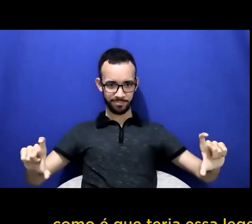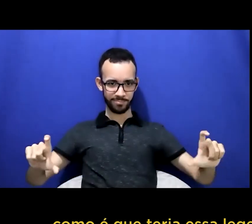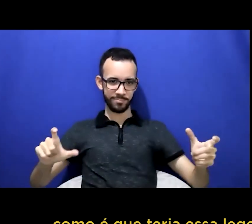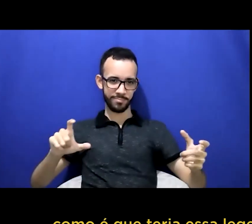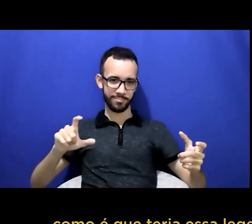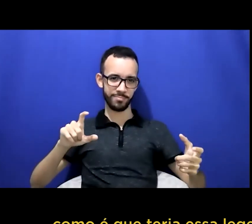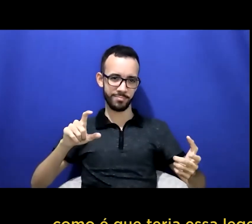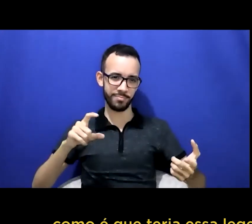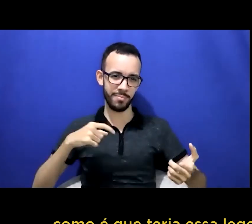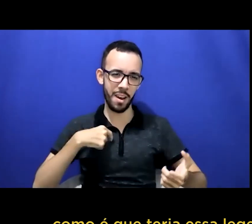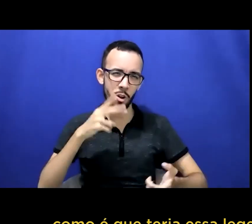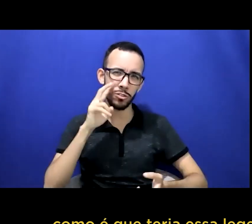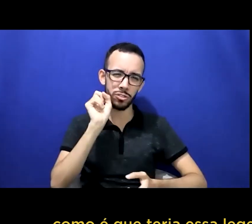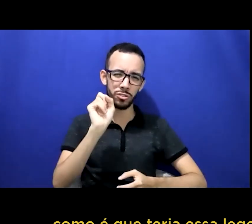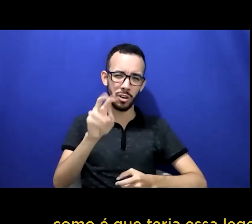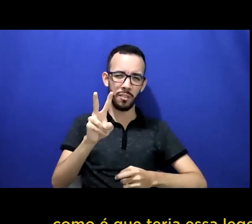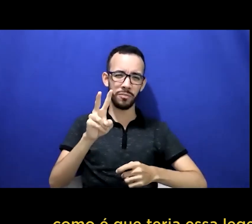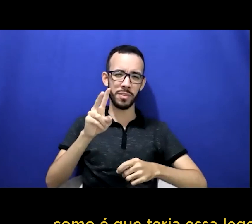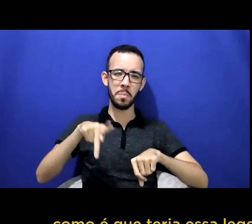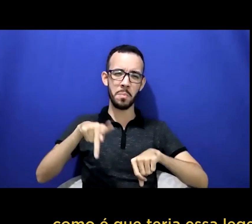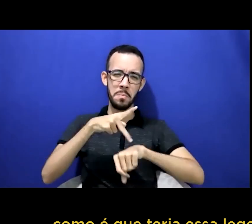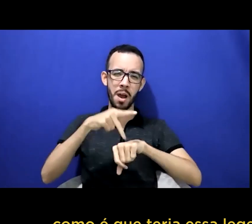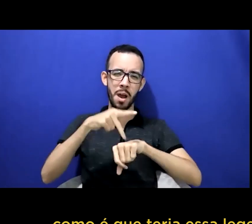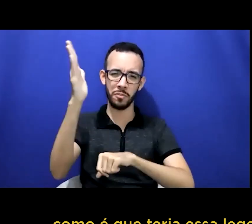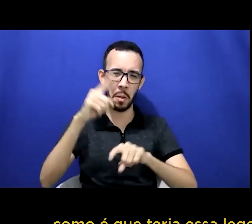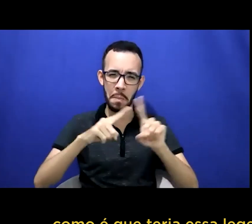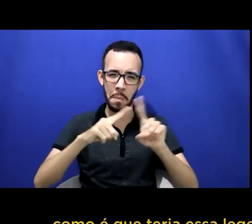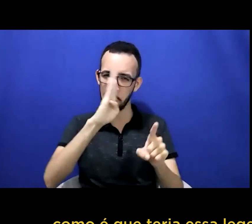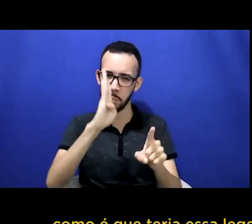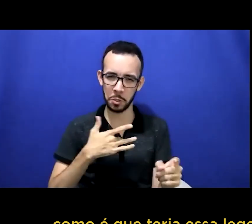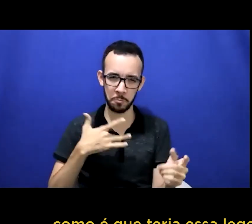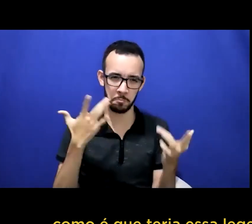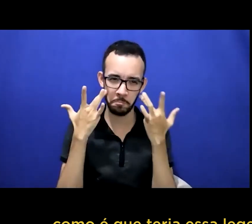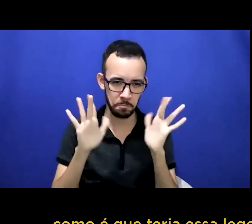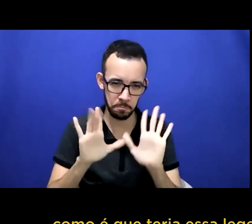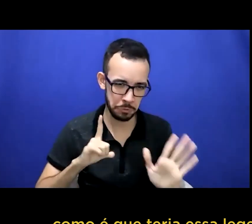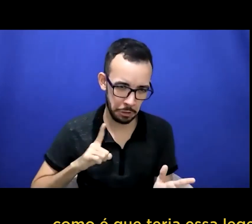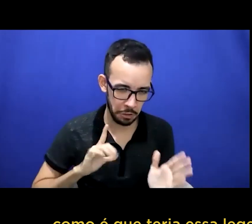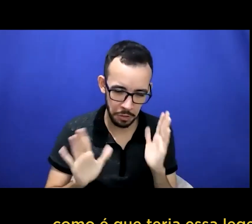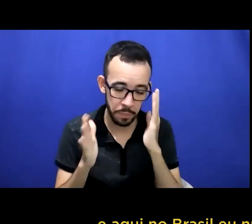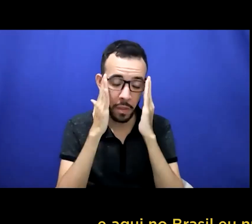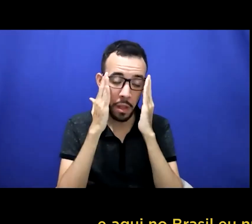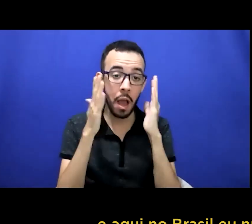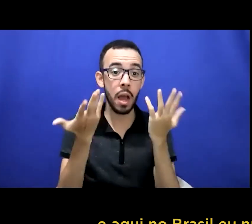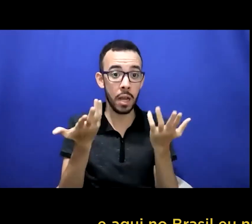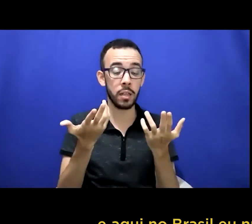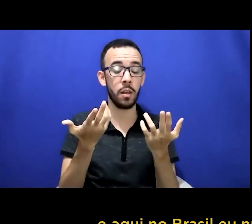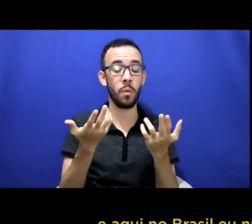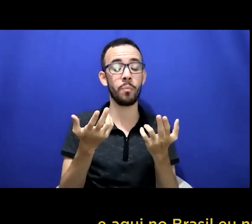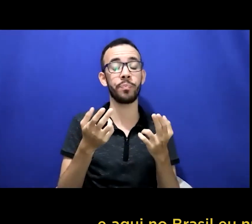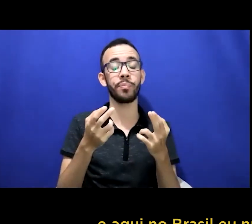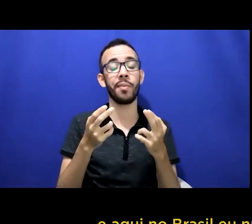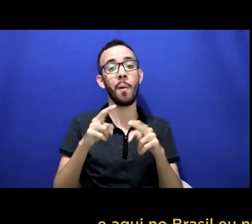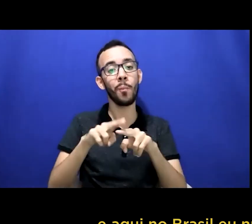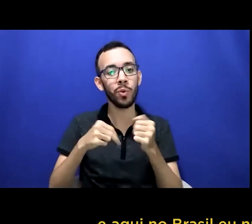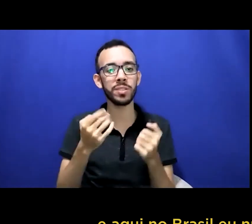essa legenda como acessibilidade será que ela ficaria embaixo do palco aqui no Brasil eu nunca vi esse tipo